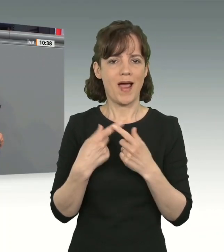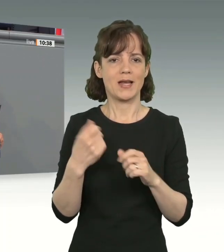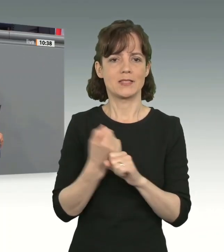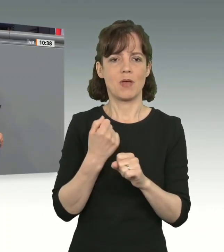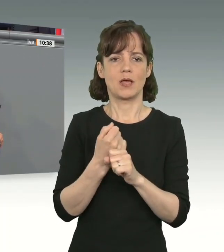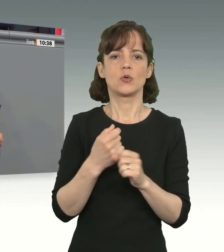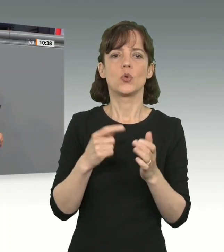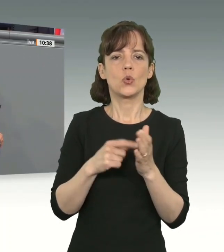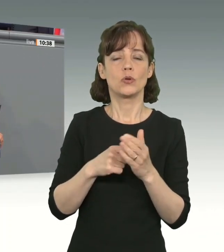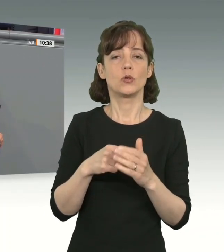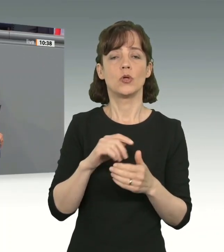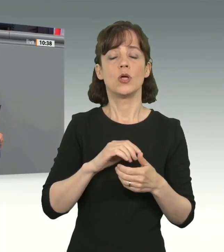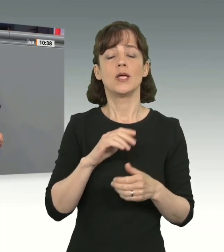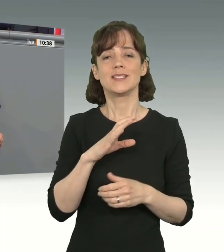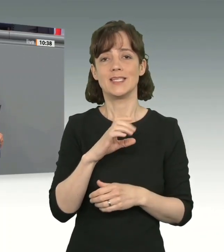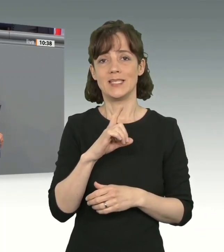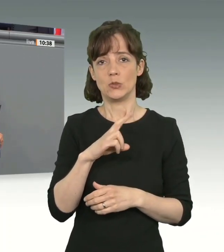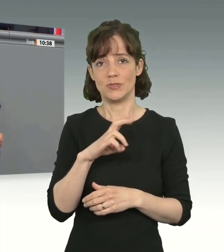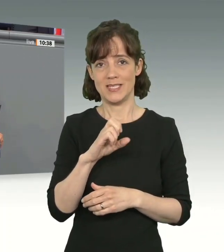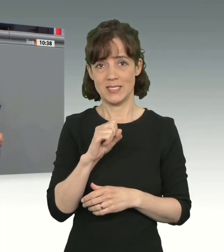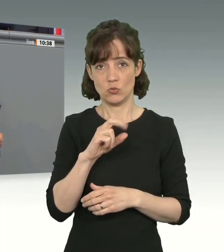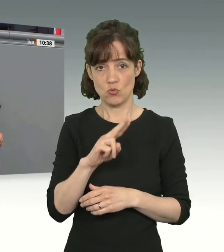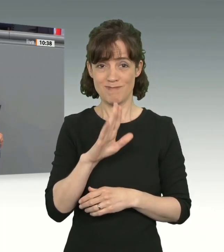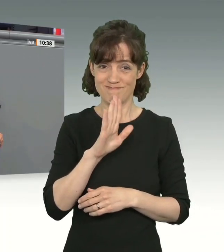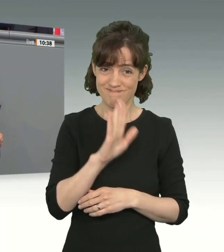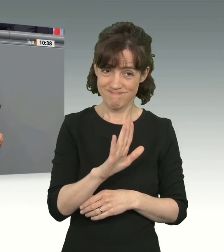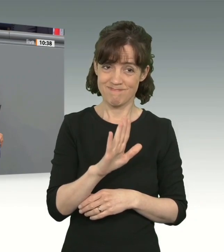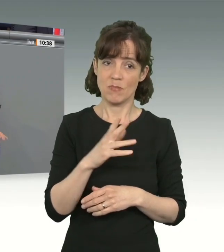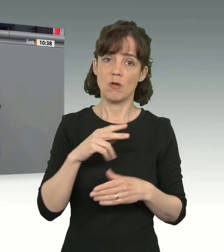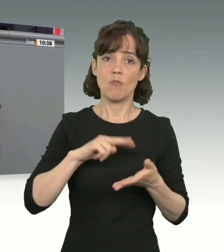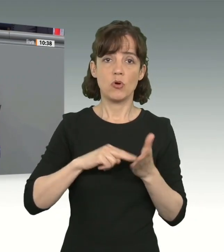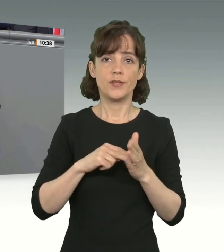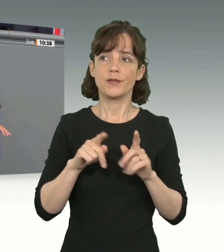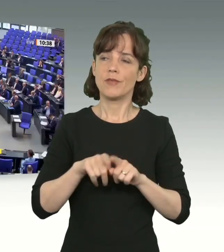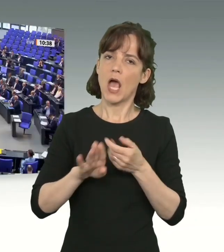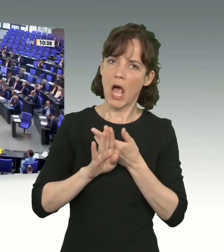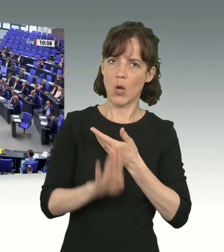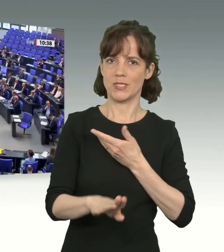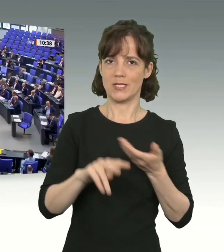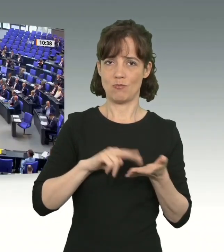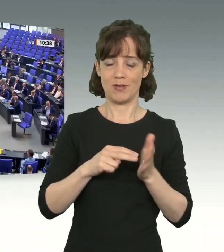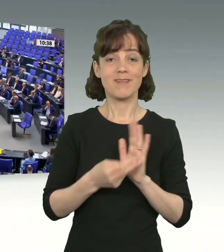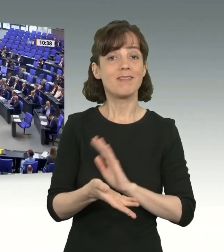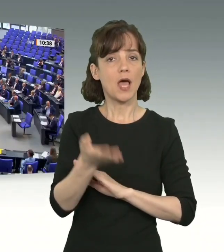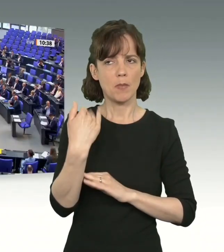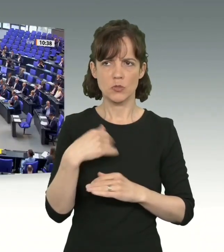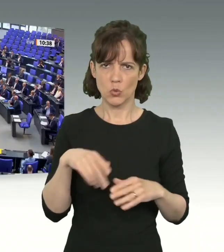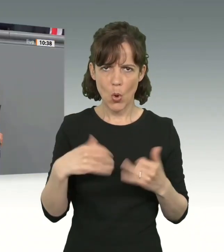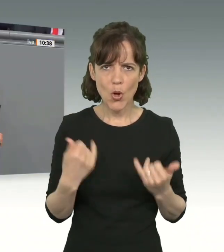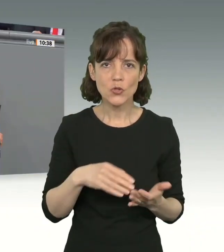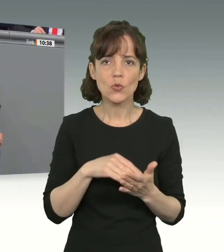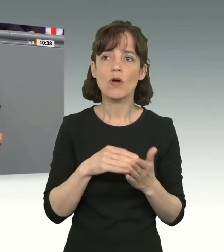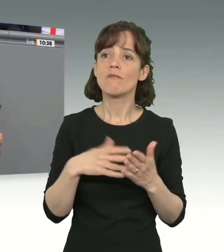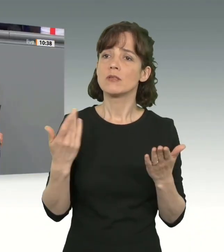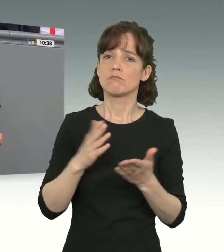zu verhindern, liebe Kolleginnen und Kollegen. Ohne jede Evidenz wurde damals wie heute die Bekämpfung